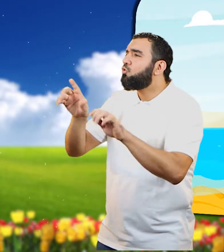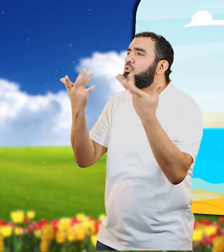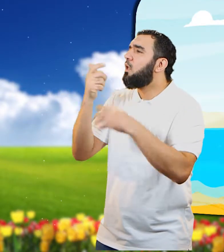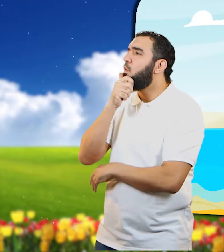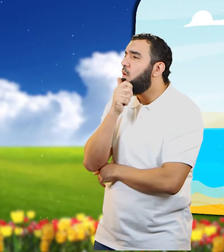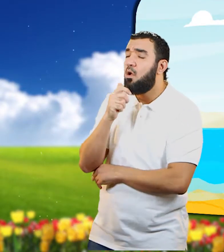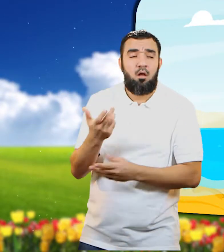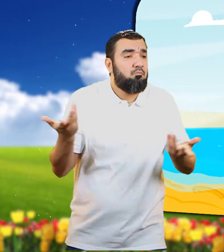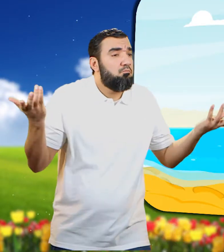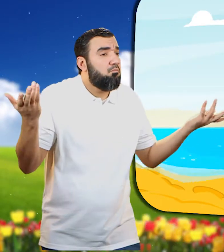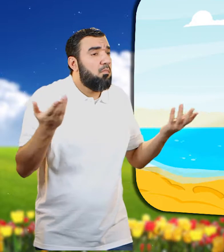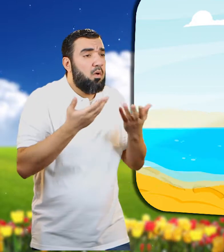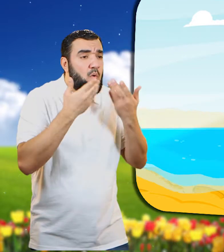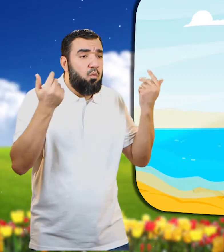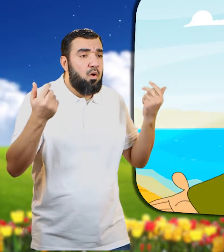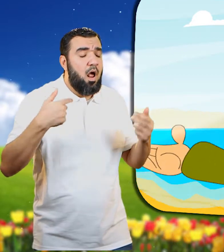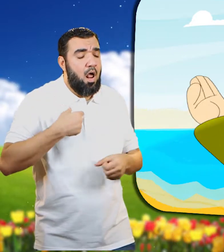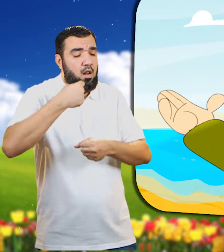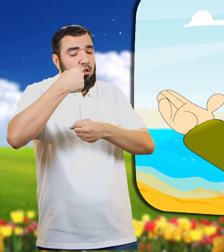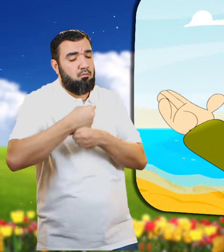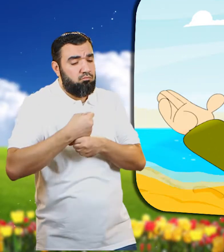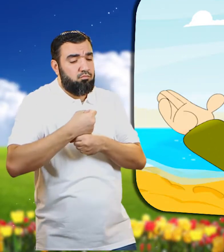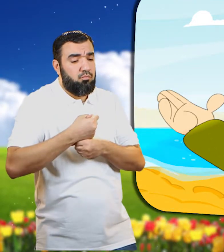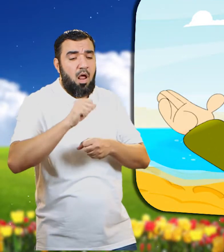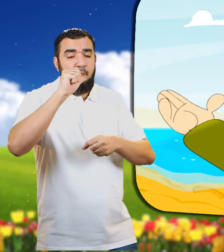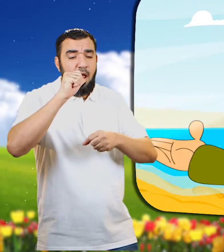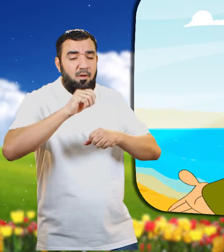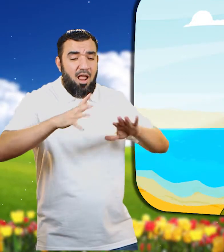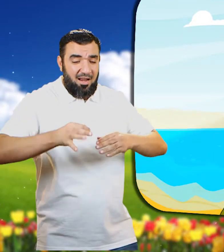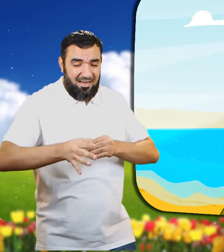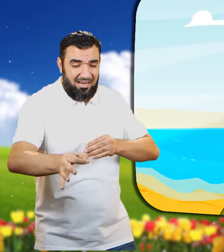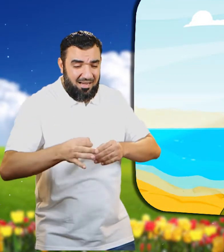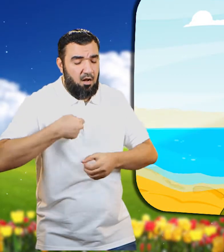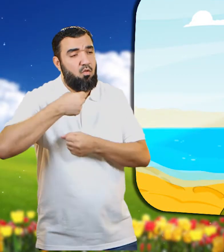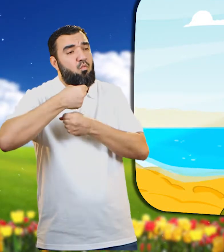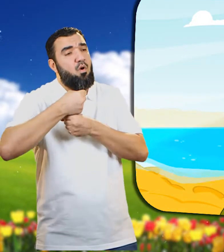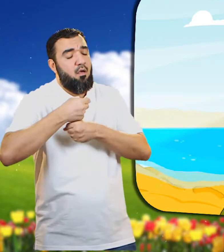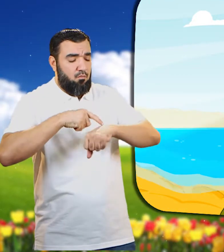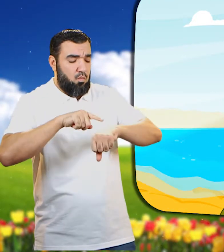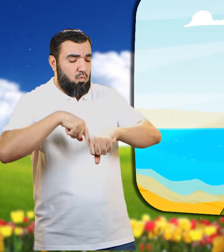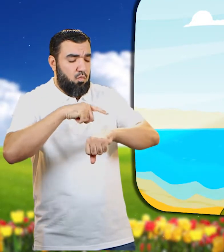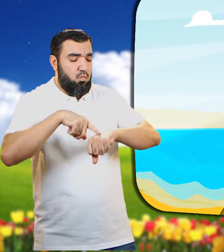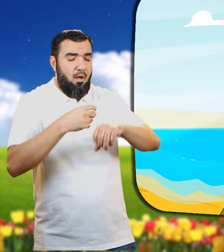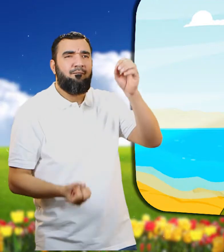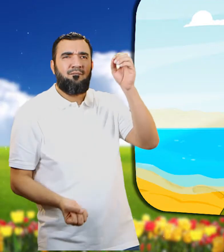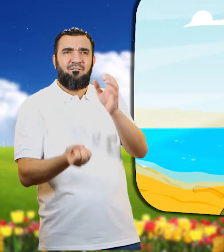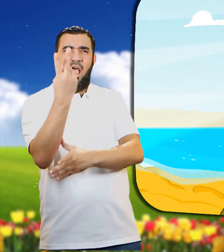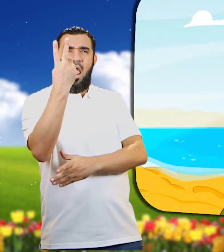شيء انتظرت على الشاطئ مدة طويلة وفجأة رأيت شيئا